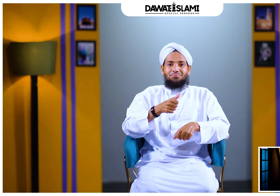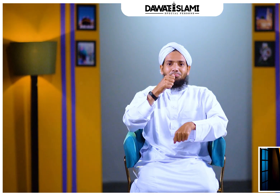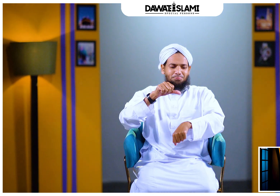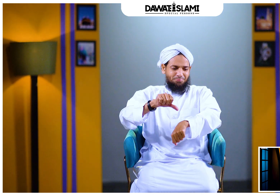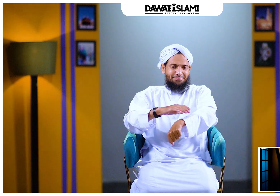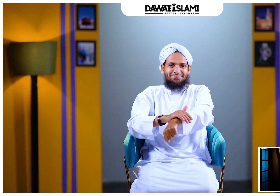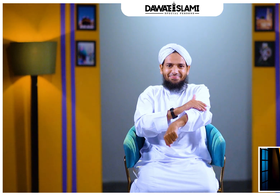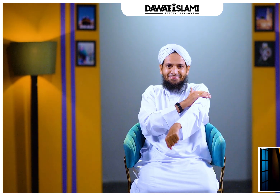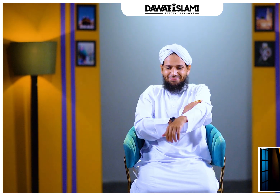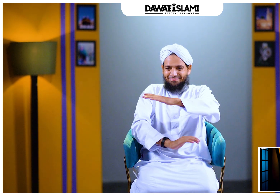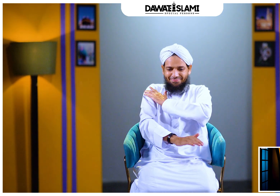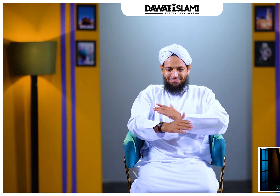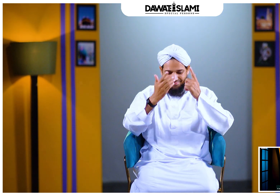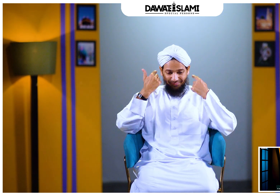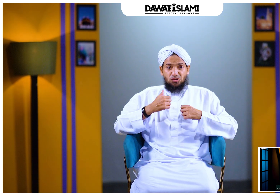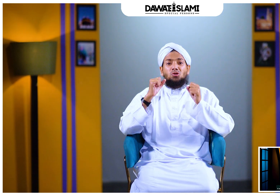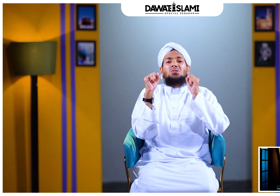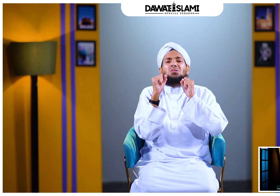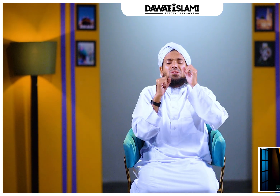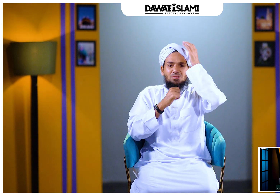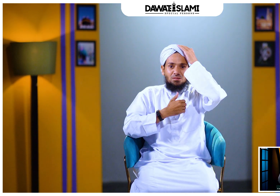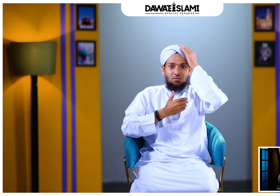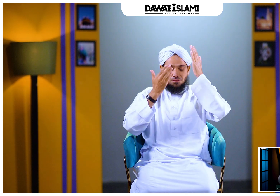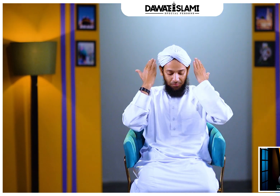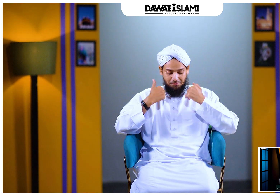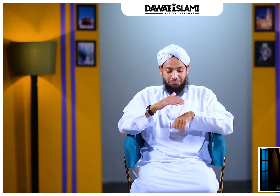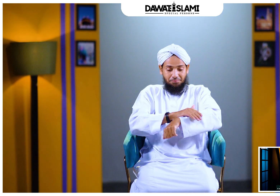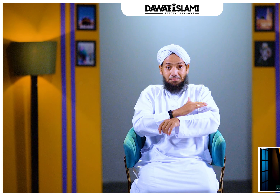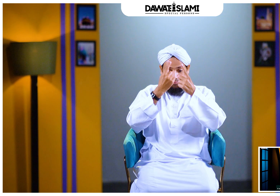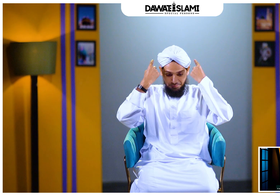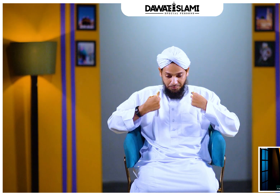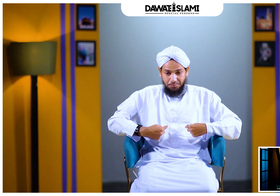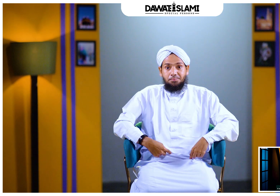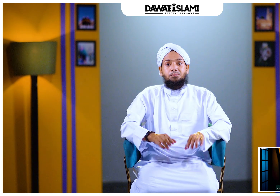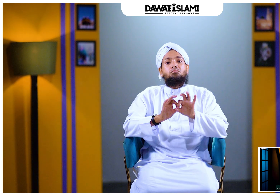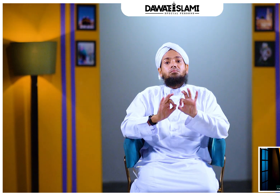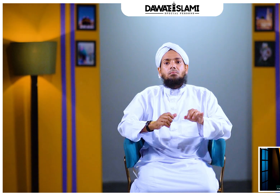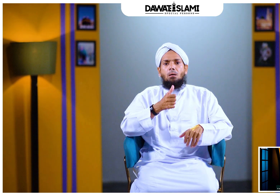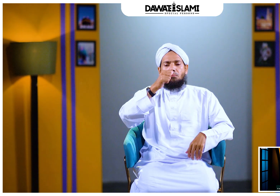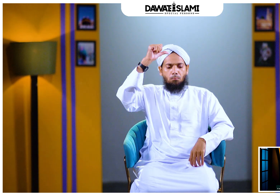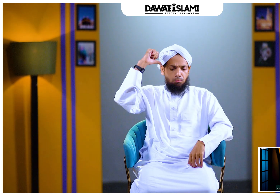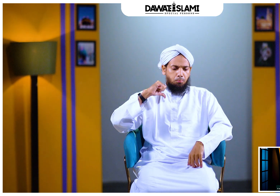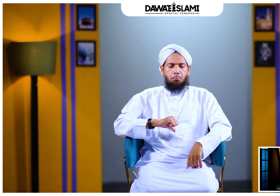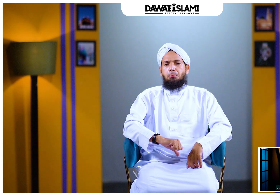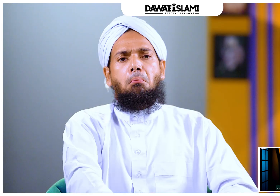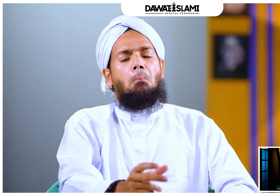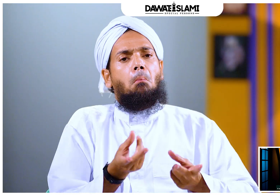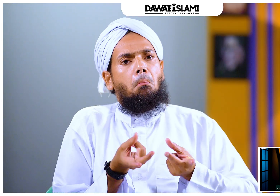اسپیشلی سردی کے موسم میں اس کا فائدہ یہ ہے کہ جب آپ پانی بہائیں گے تو آرام سے پانی بدن پر بہ جائے گا اور وہ جگہ خوشک نہیں رہے گی